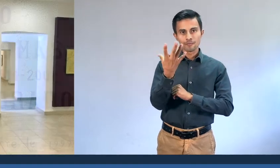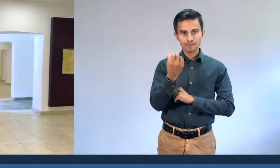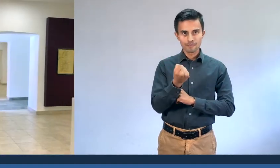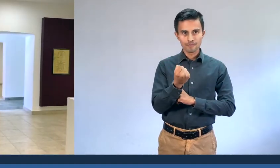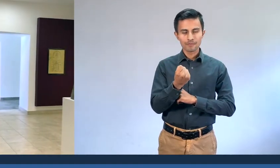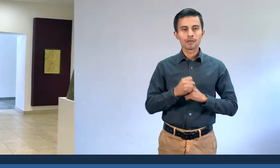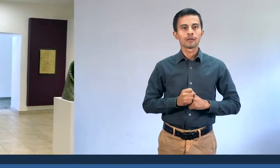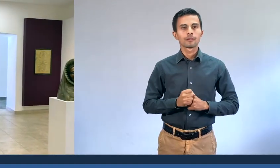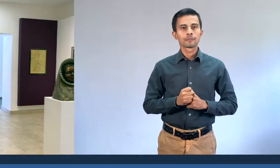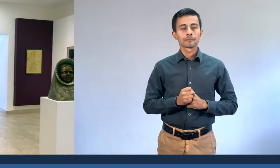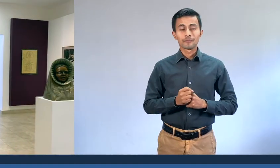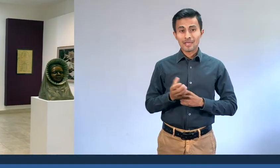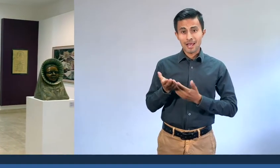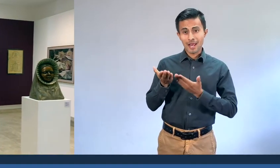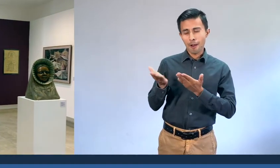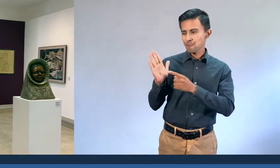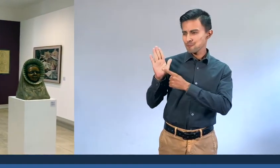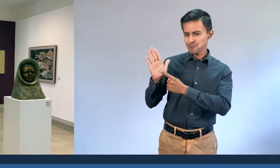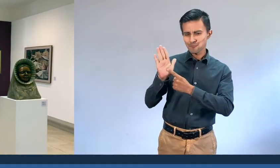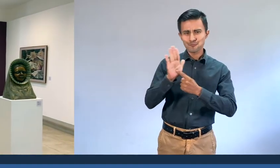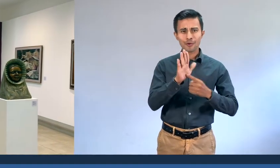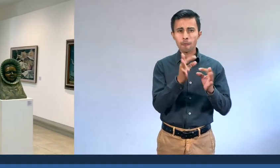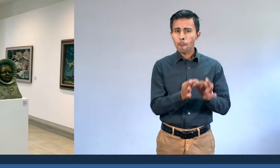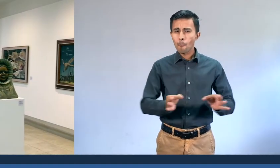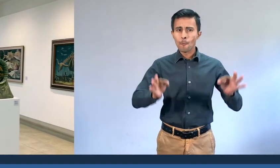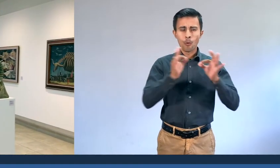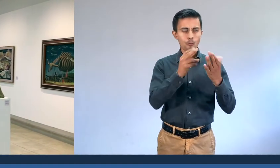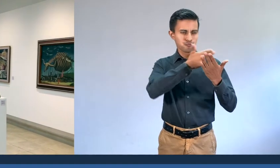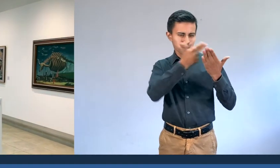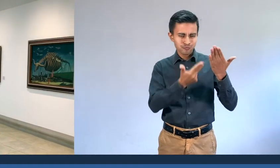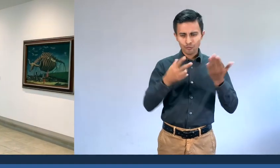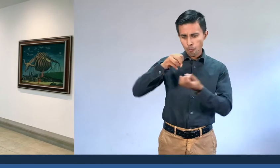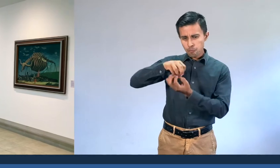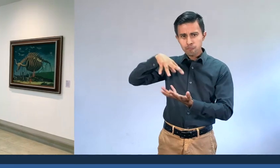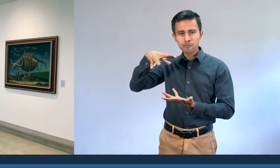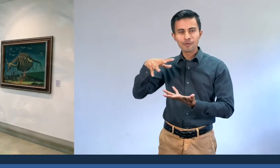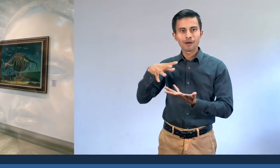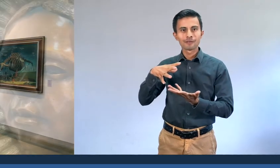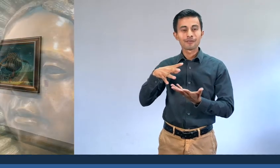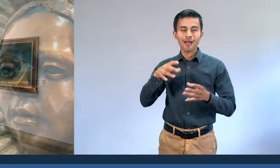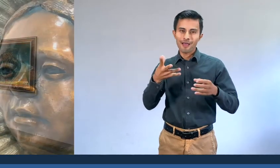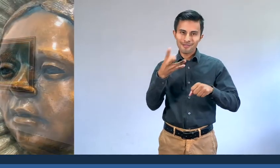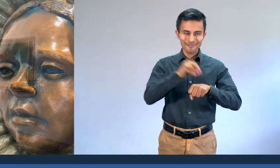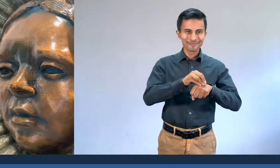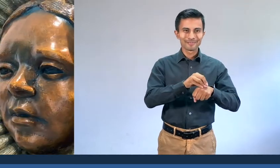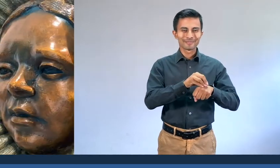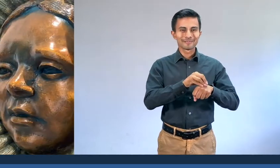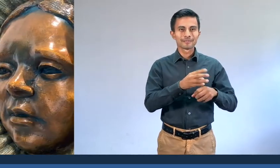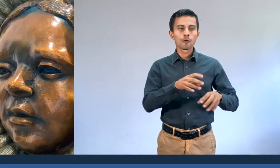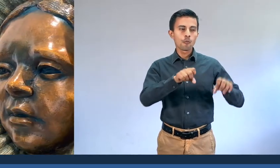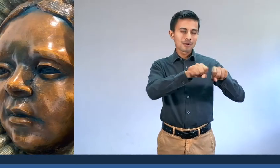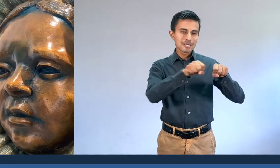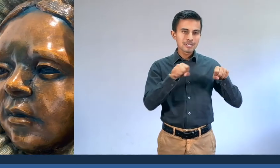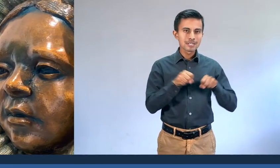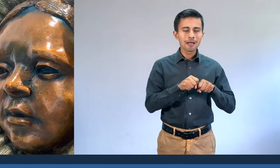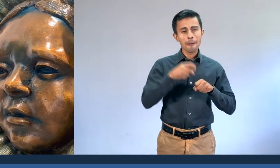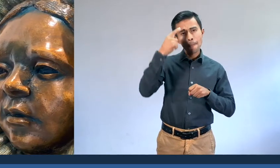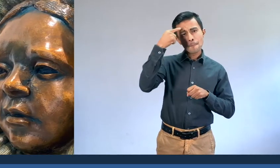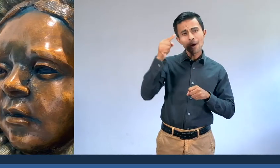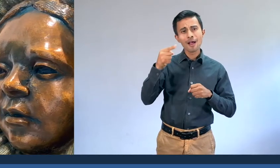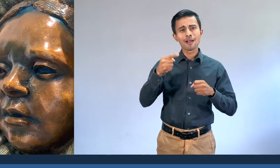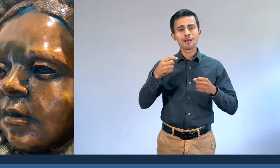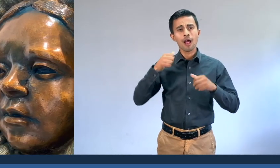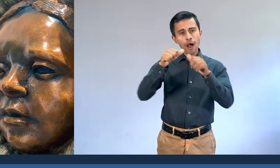Ahí se exhiben importantes obras de los hermanos Chávez Morado. Además cuenta con salas temporales dedicadas a exponer arte moderno,